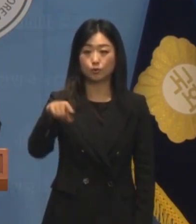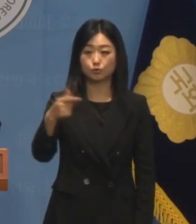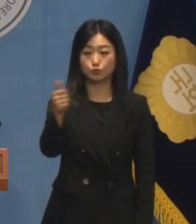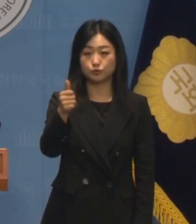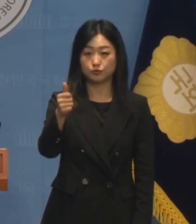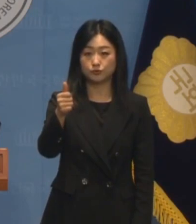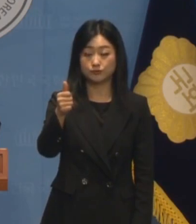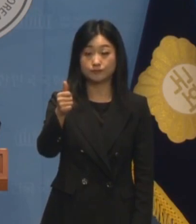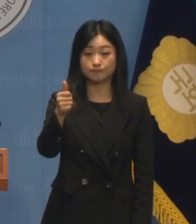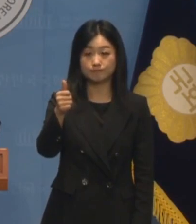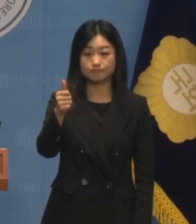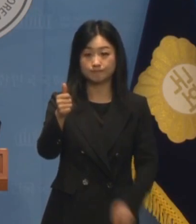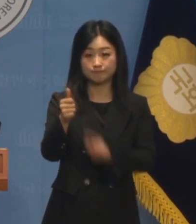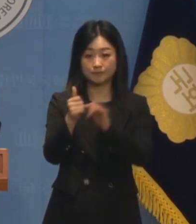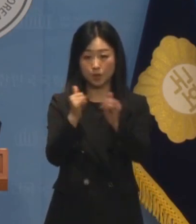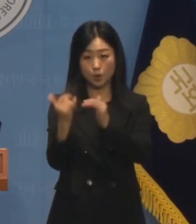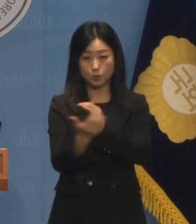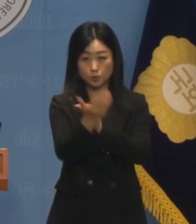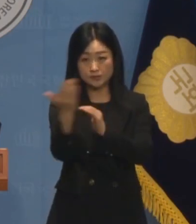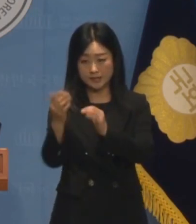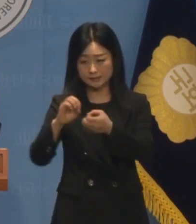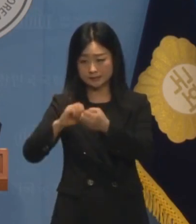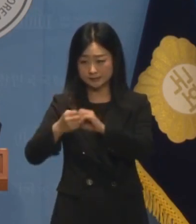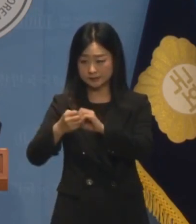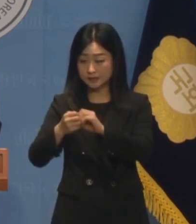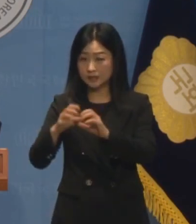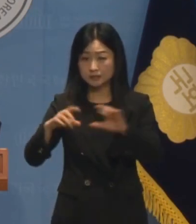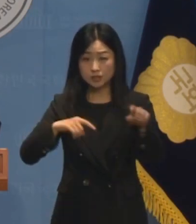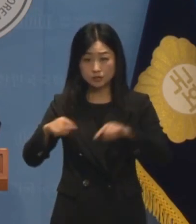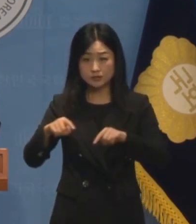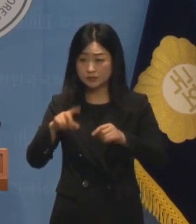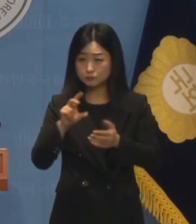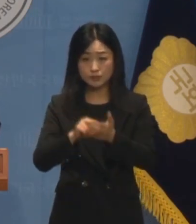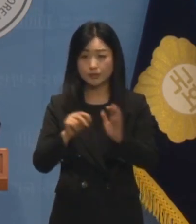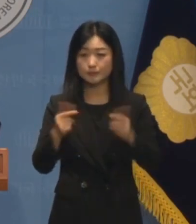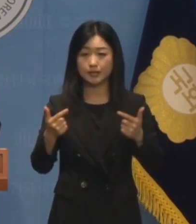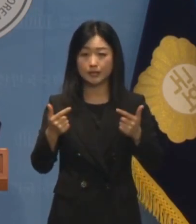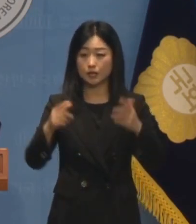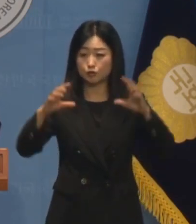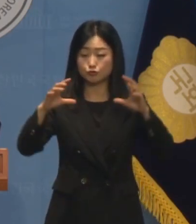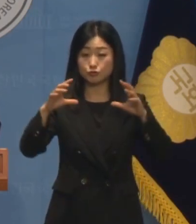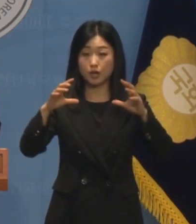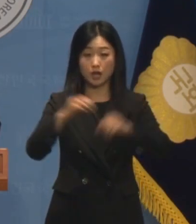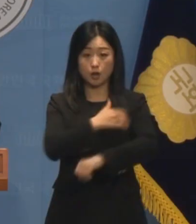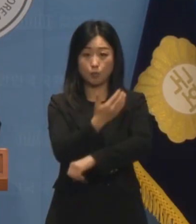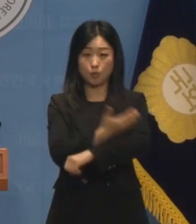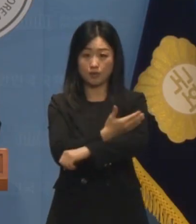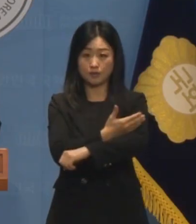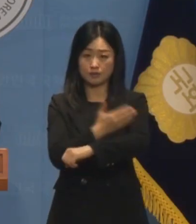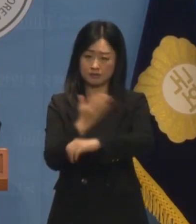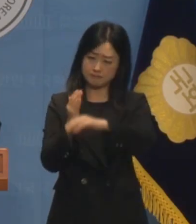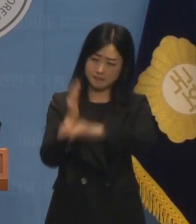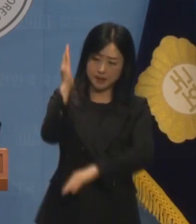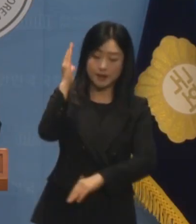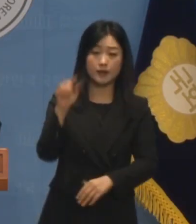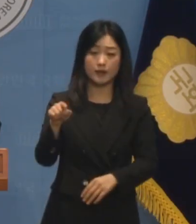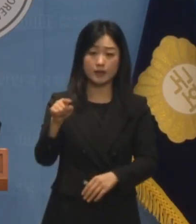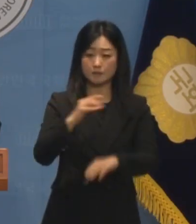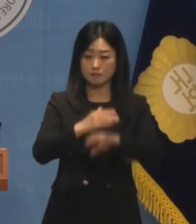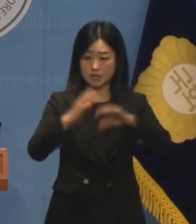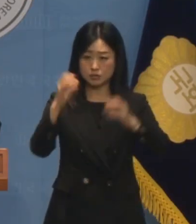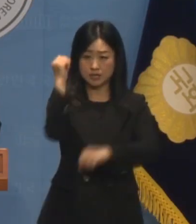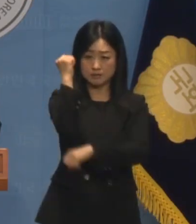여론조작 의혹은 단순한 정치적 논란이 아니라 국가 권력의 남용과 민주주의의